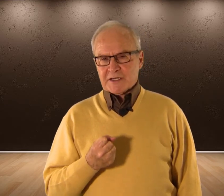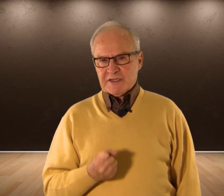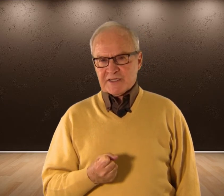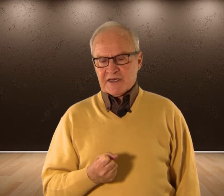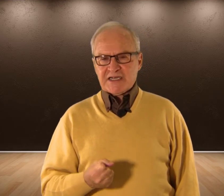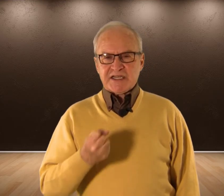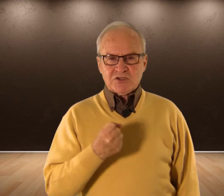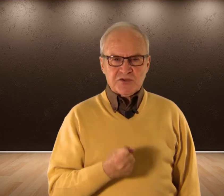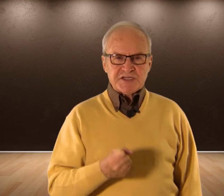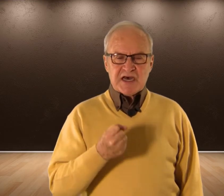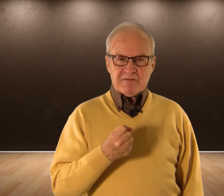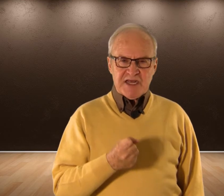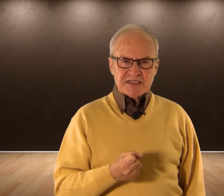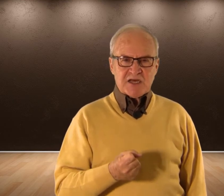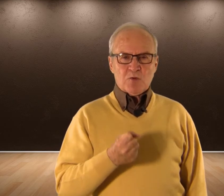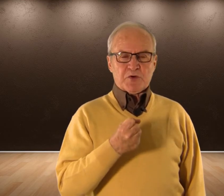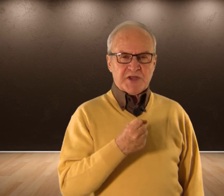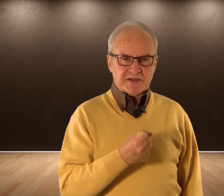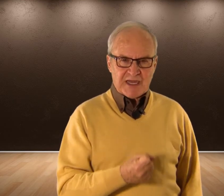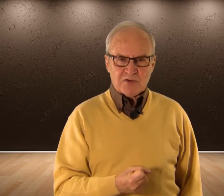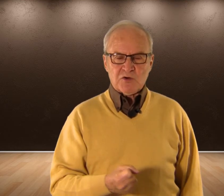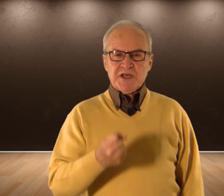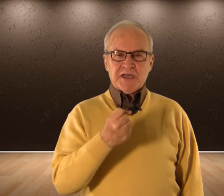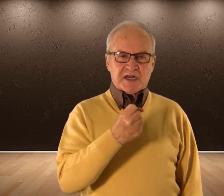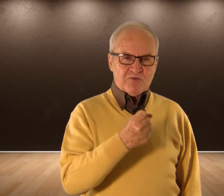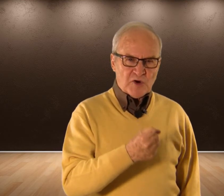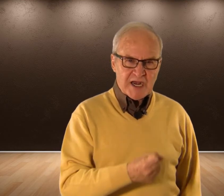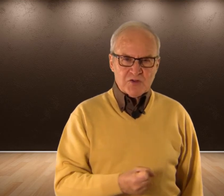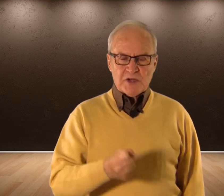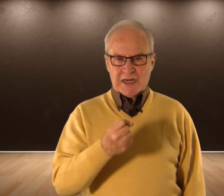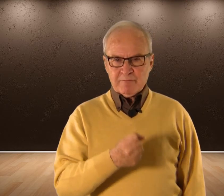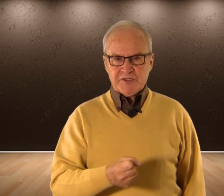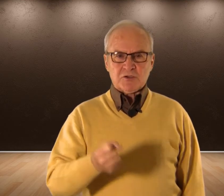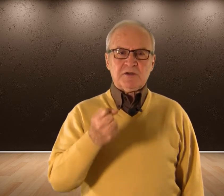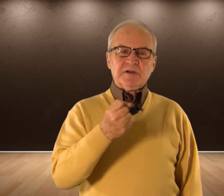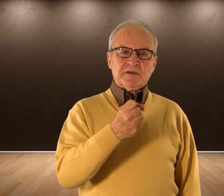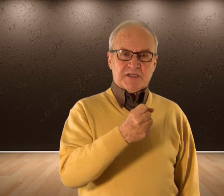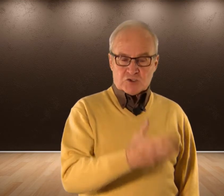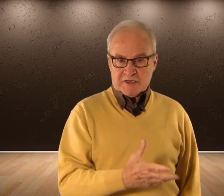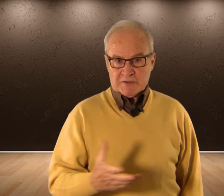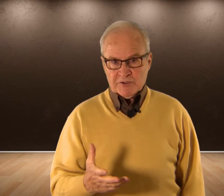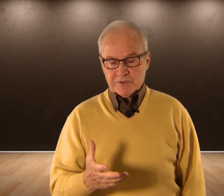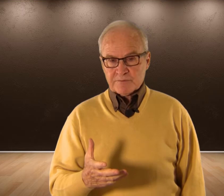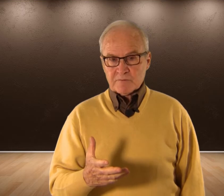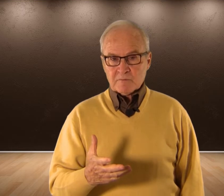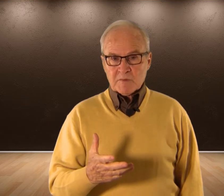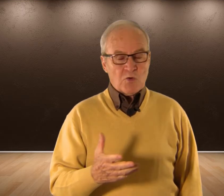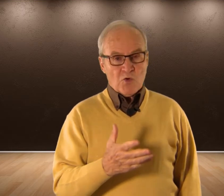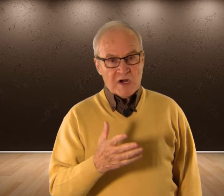tremenda Hasta entonces Había estado proyectado Y refugiado en el ámbito De su matrimonio No